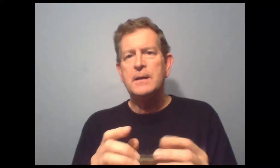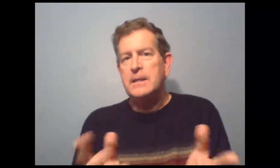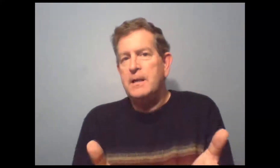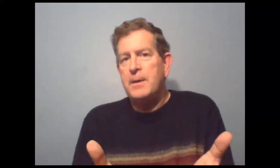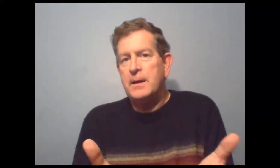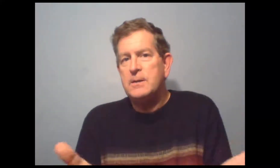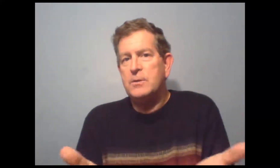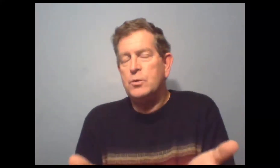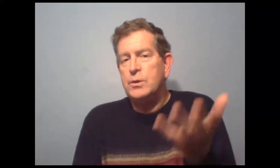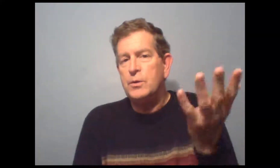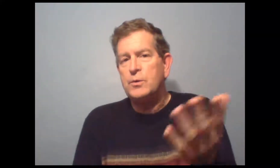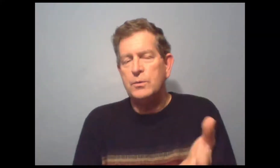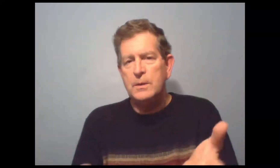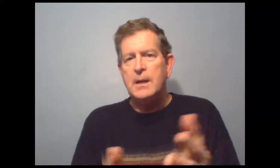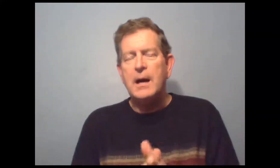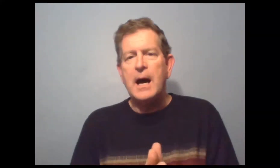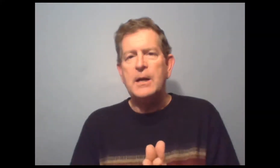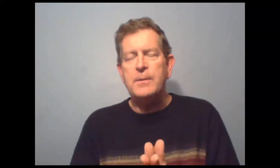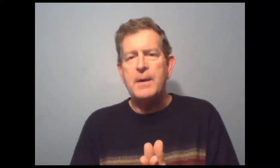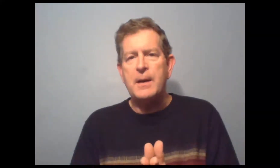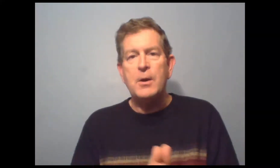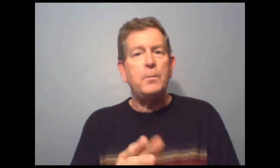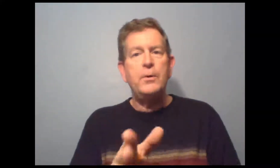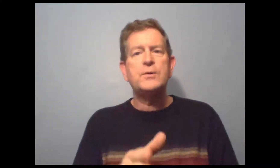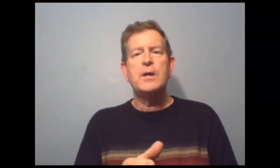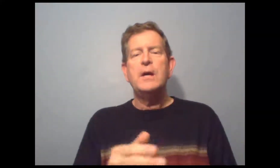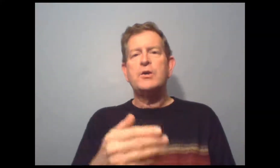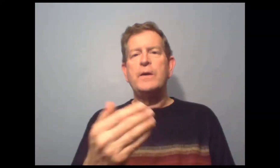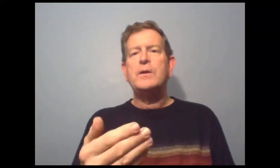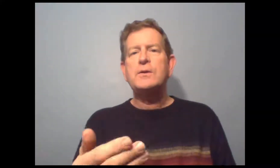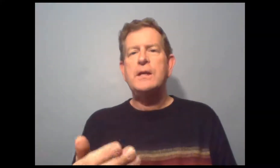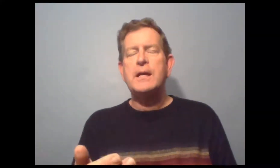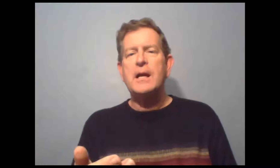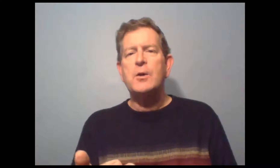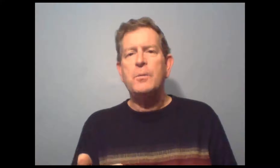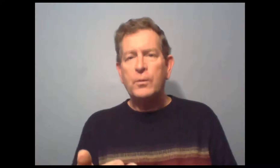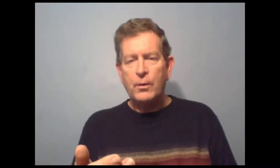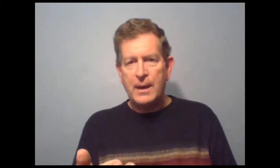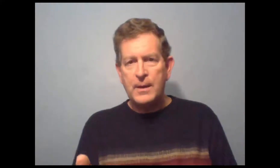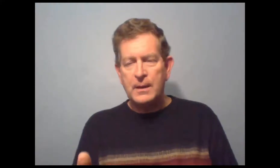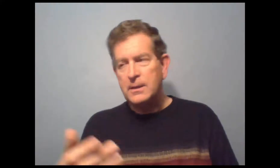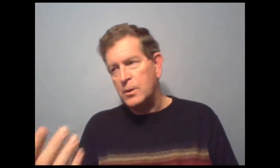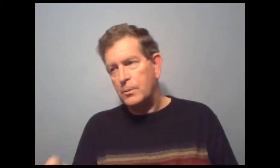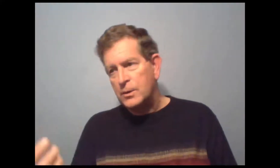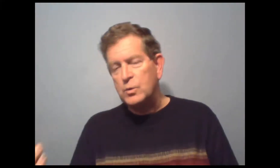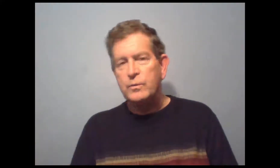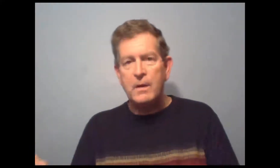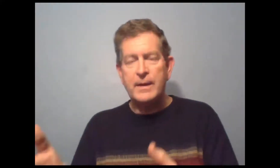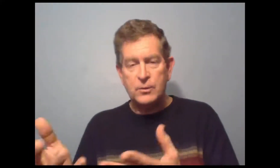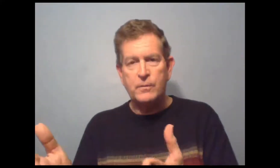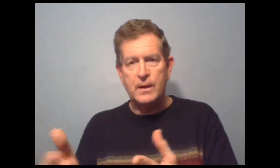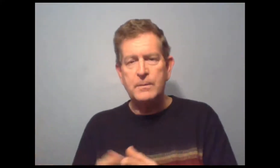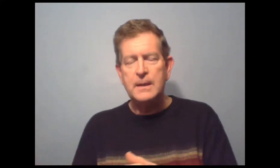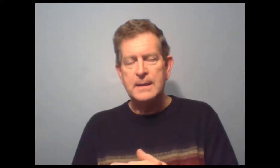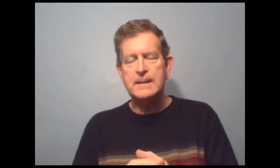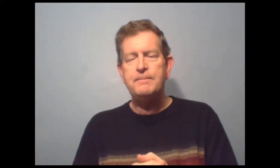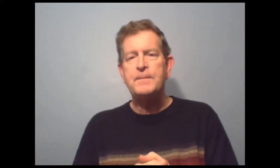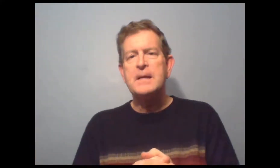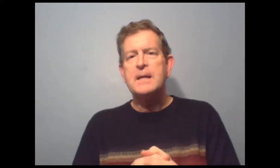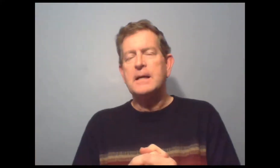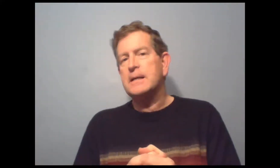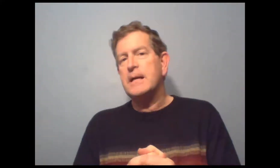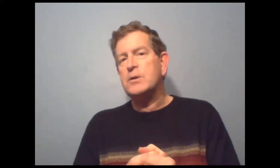qu'il mérite toute une leçon à lui-même. Et en plus, je vais t'enseigner quelques mots de vocabulaire qui s'emploient souvent avec ce verbe.